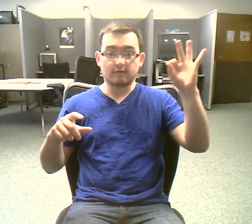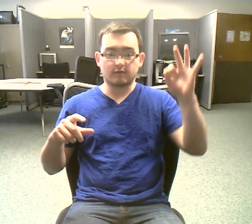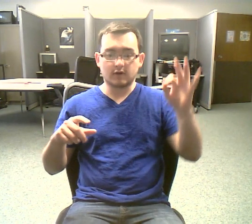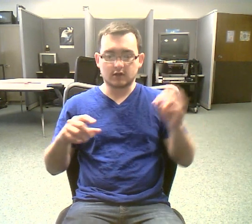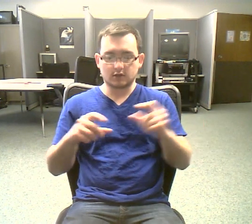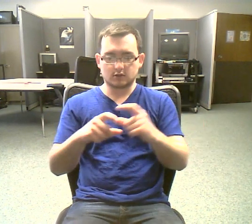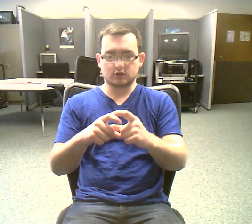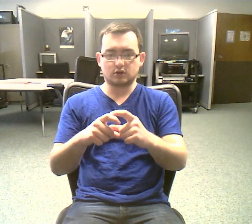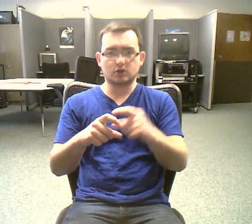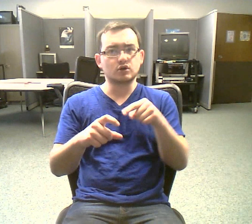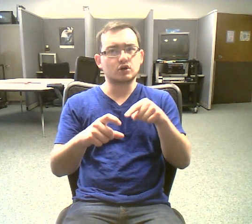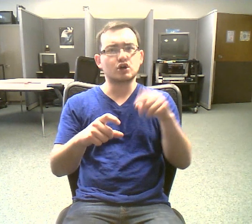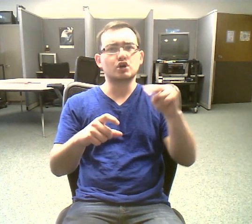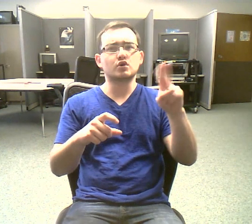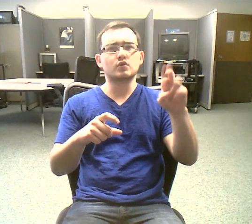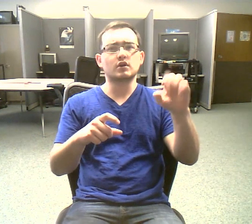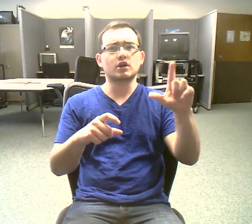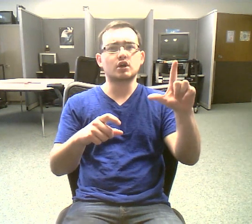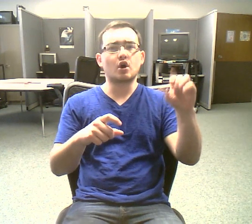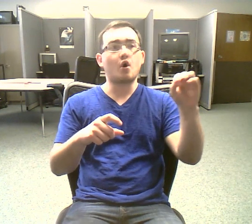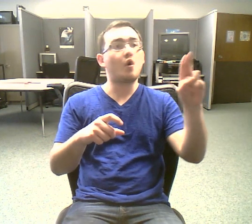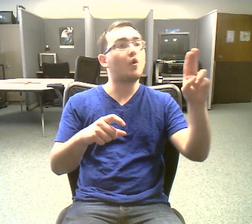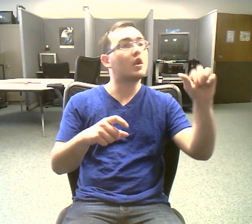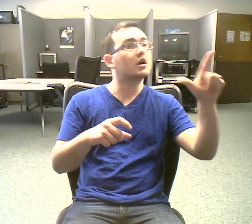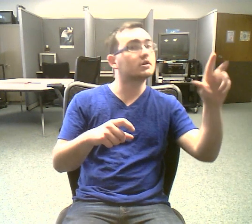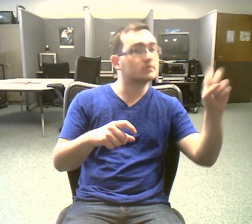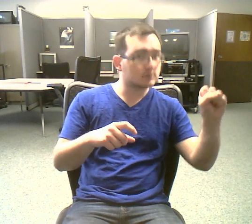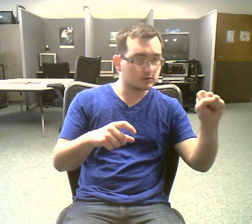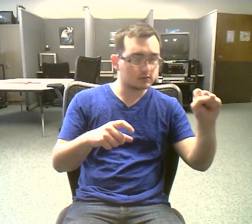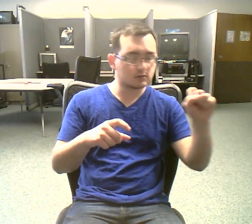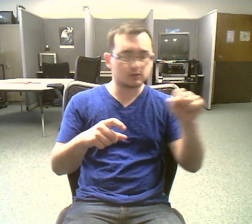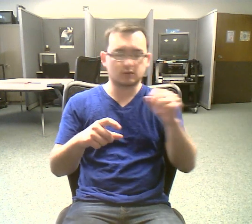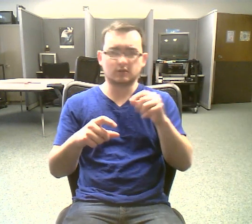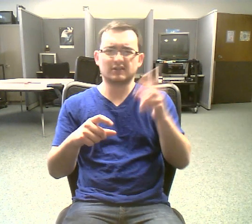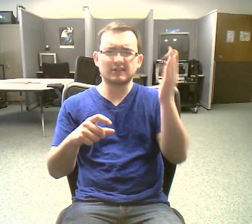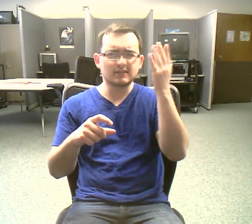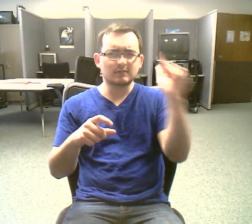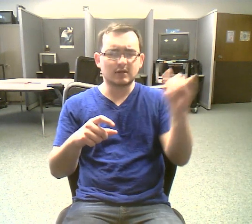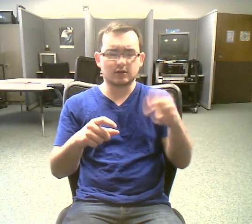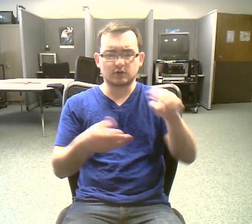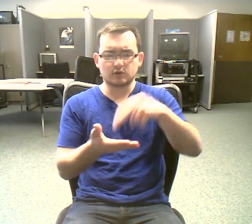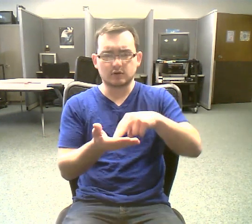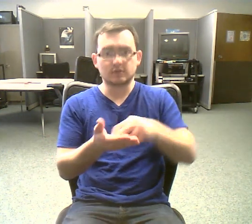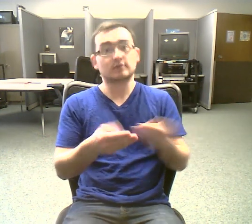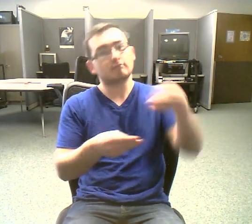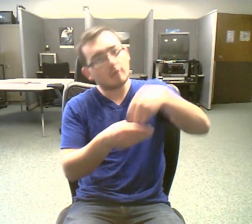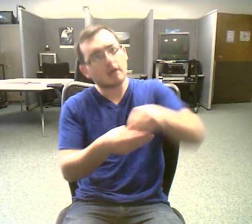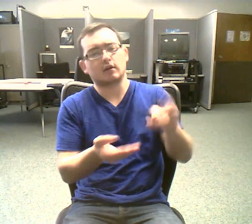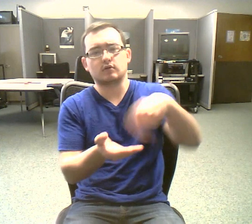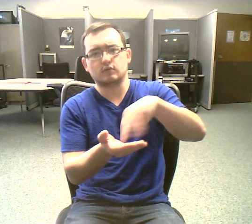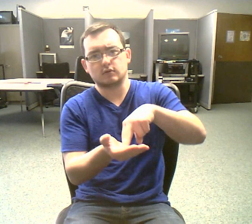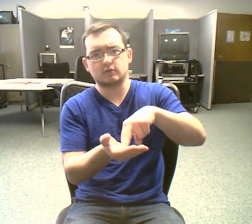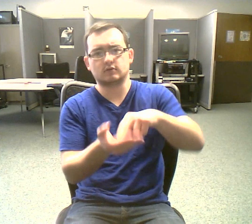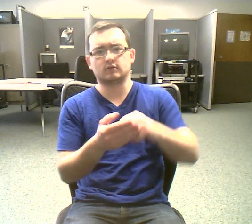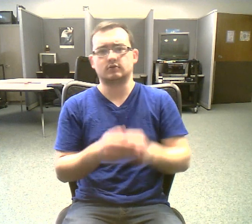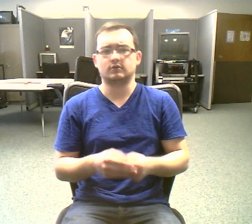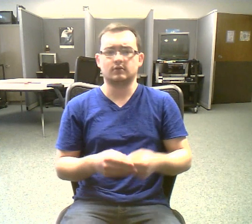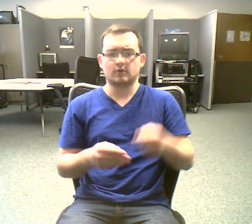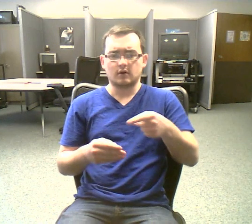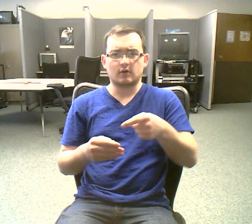a nucleus inside the nucleus. It is made up of RNA and protein. It does not have much DNA